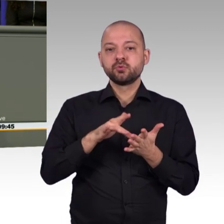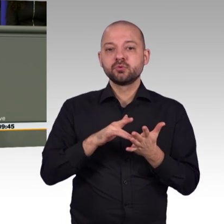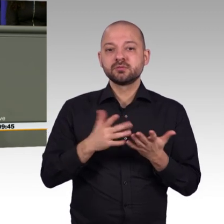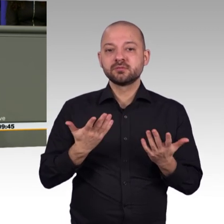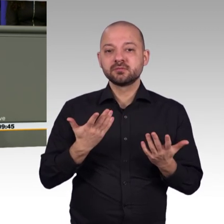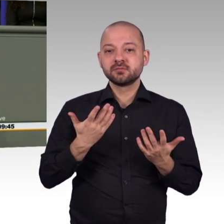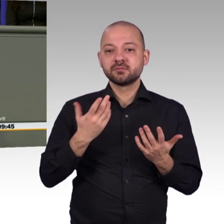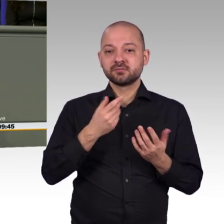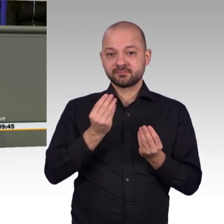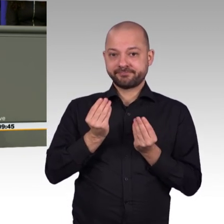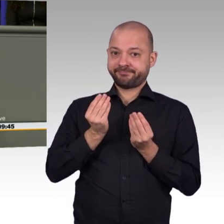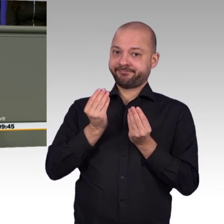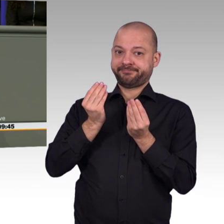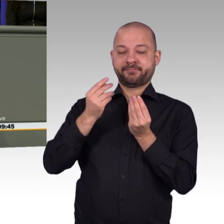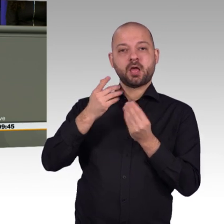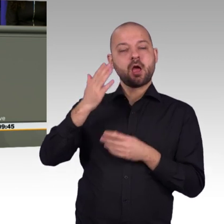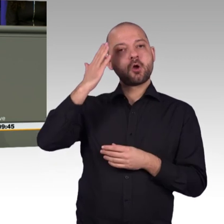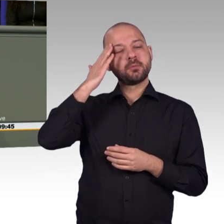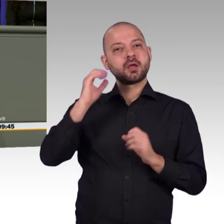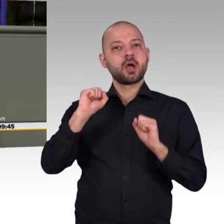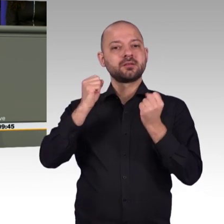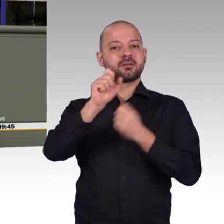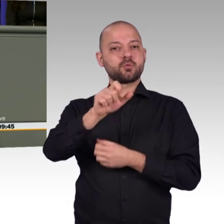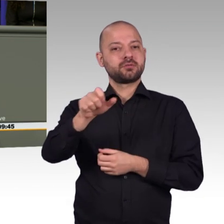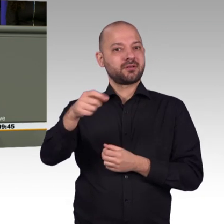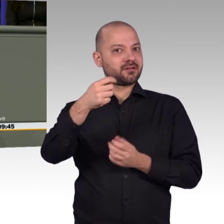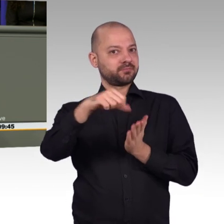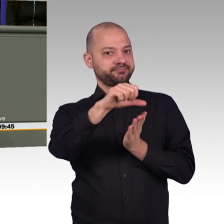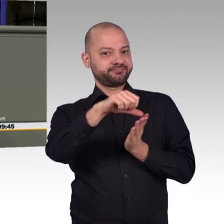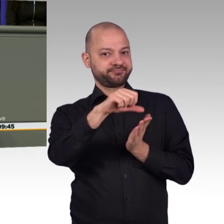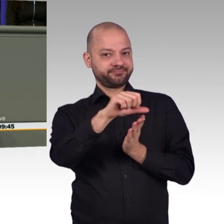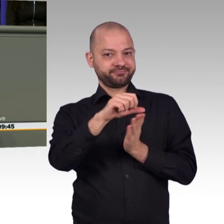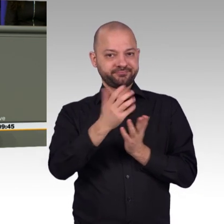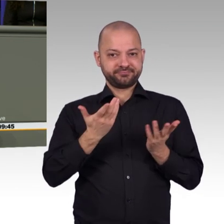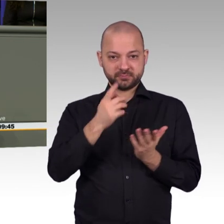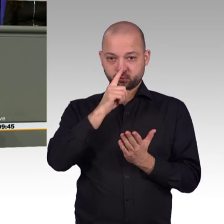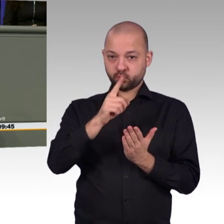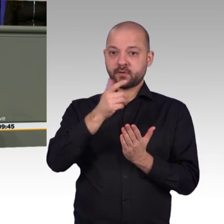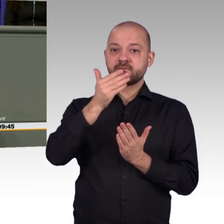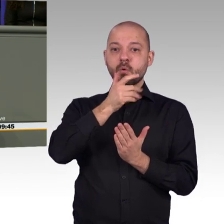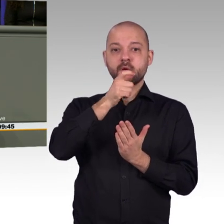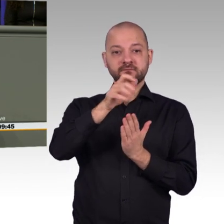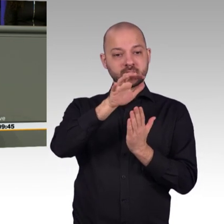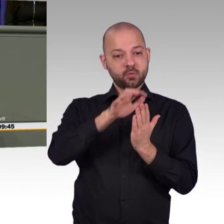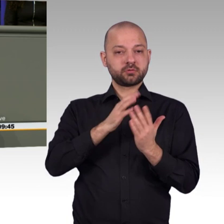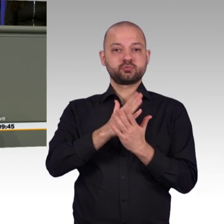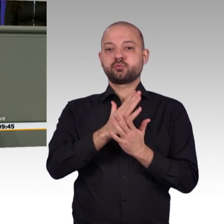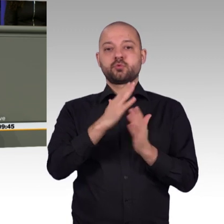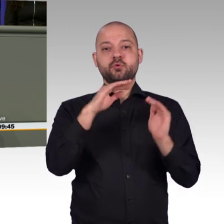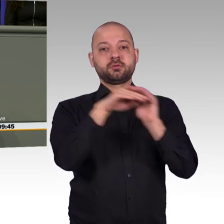sie sich zukünftig bewegen müssen. Aktives Veränderungsmanagement zu betreiben, wäre eigentlich das Gebot der